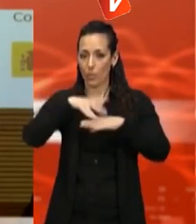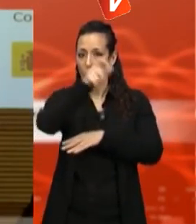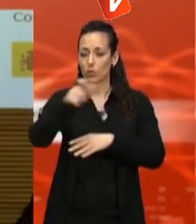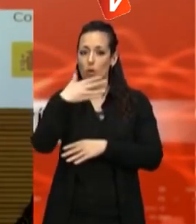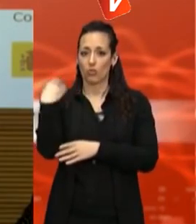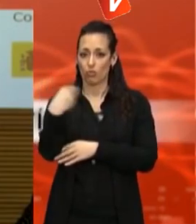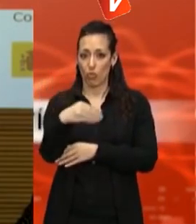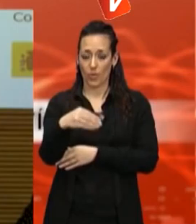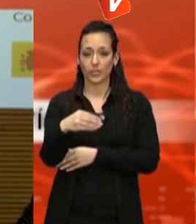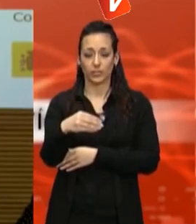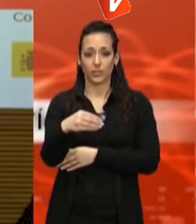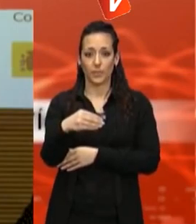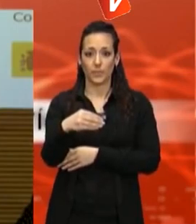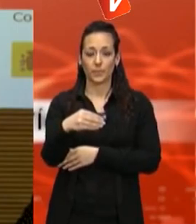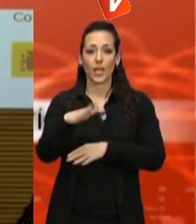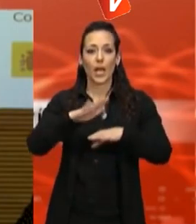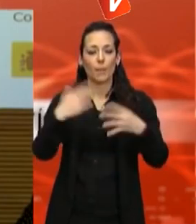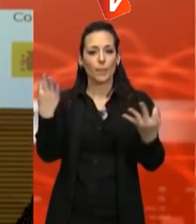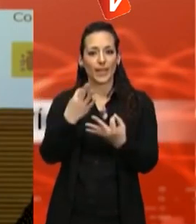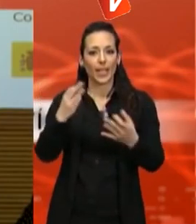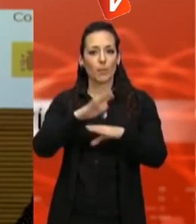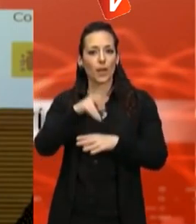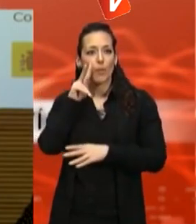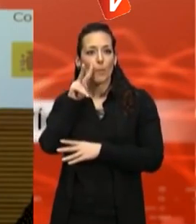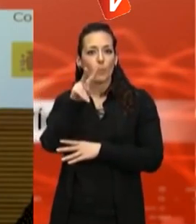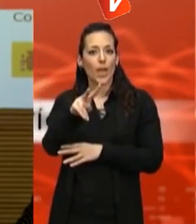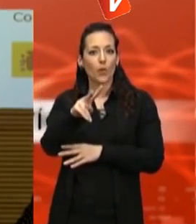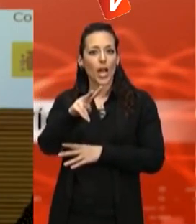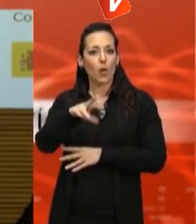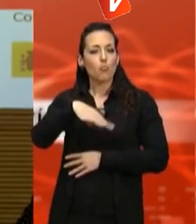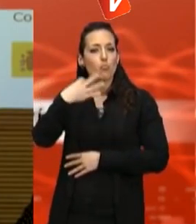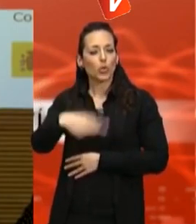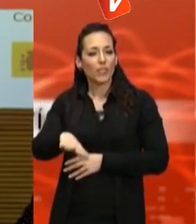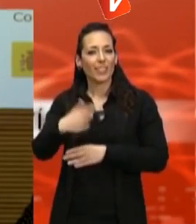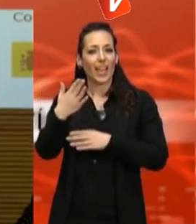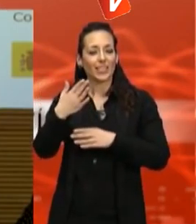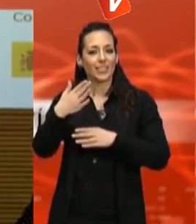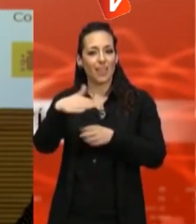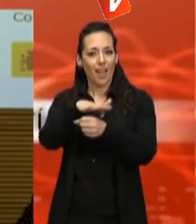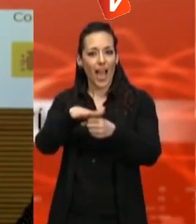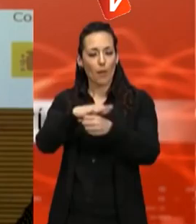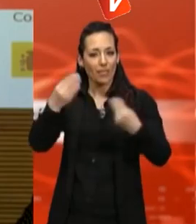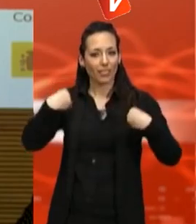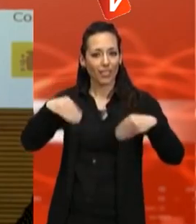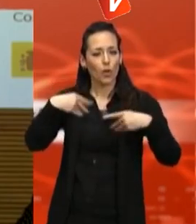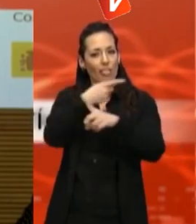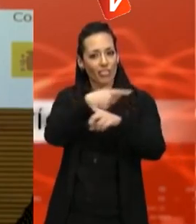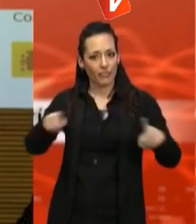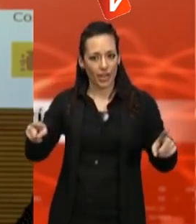possibilitats de lleure diferents, possibilitats de lleure que no passessin necessàriament per entorns,